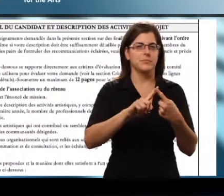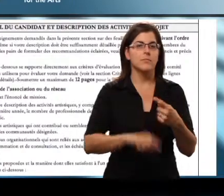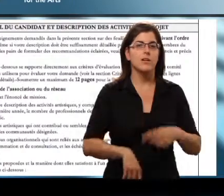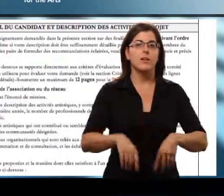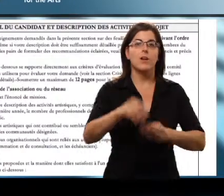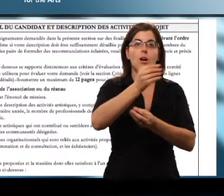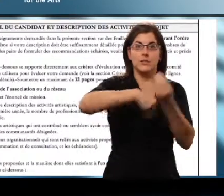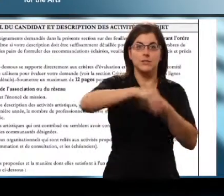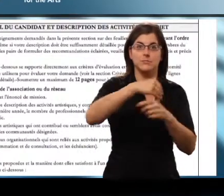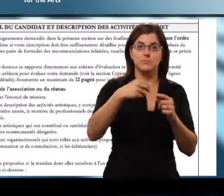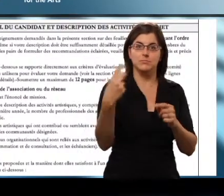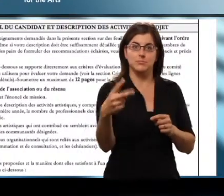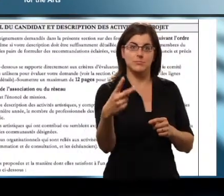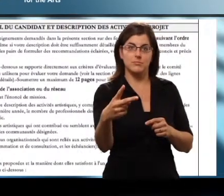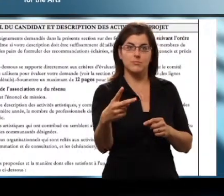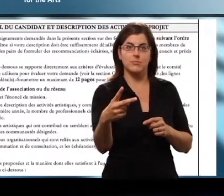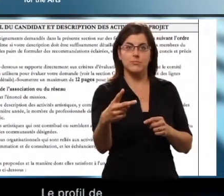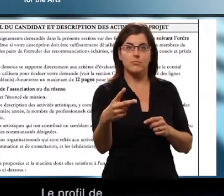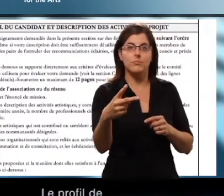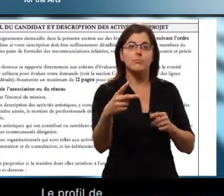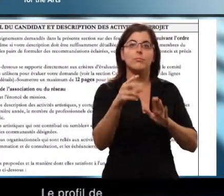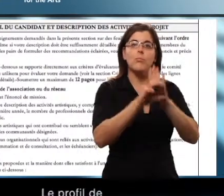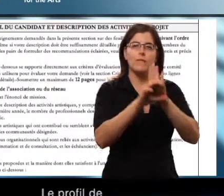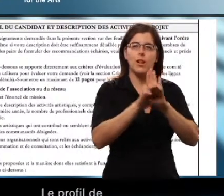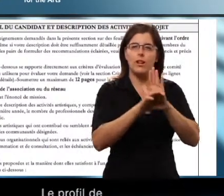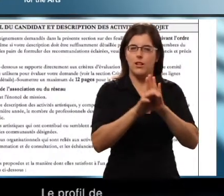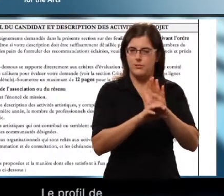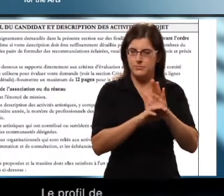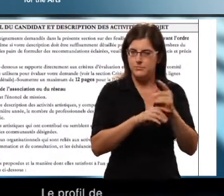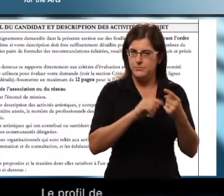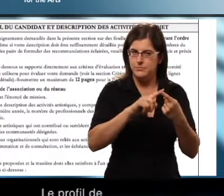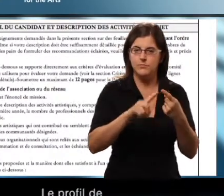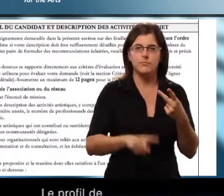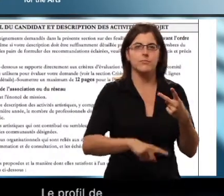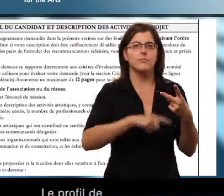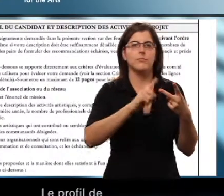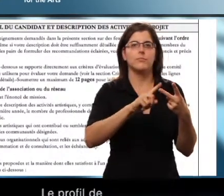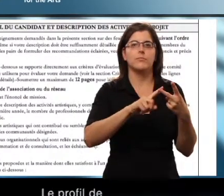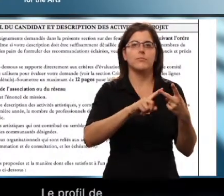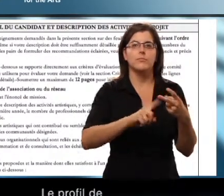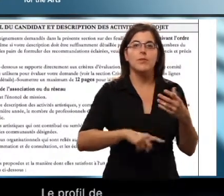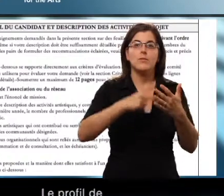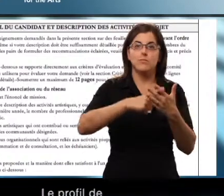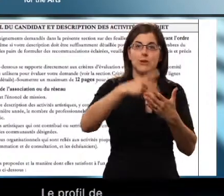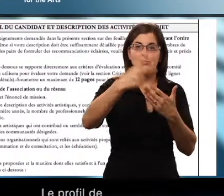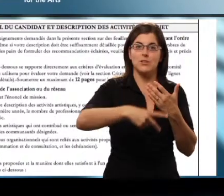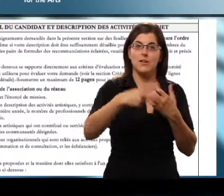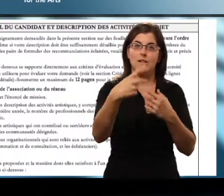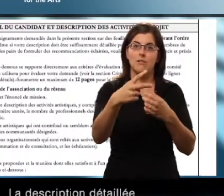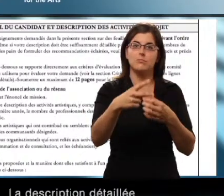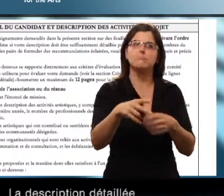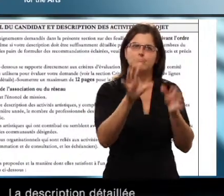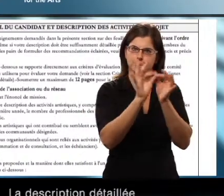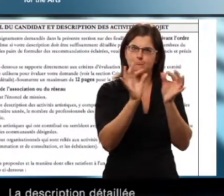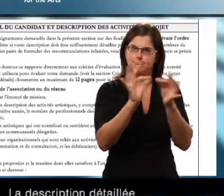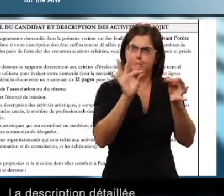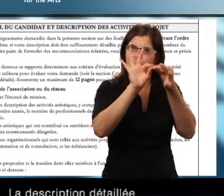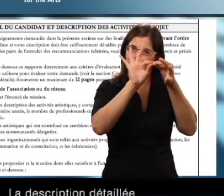Vous devrez fournir le profil de votre organisme, la description détaillée du